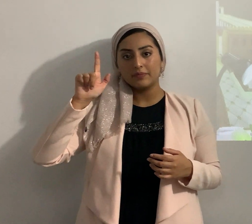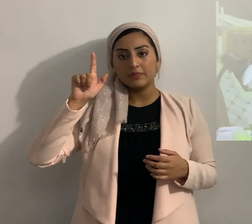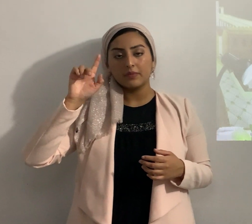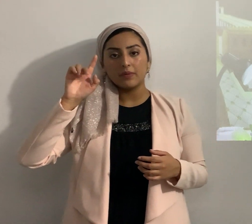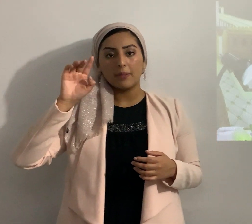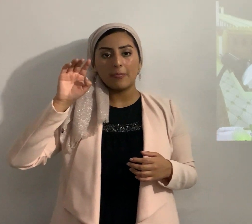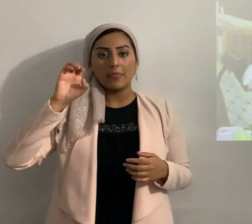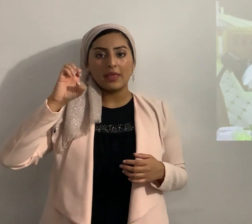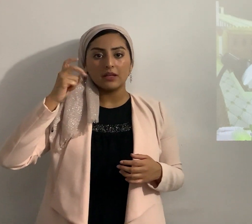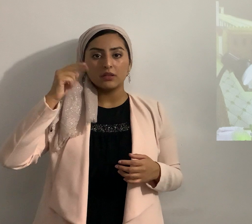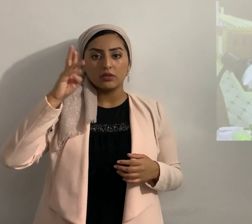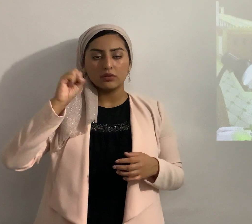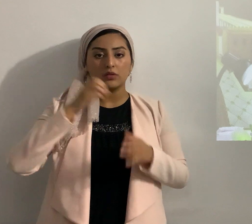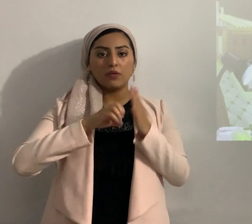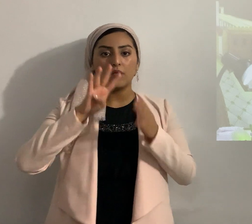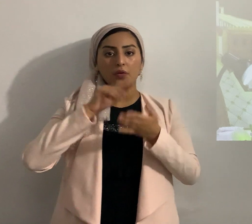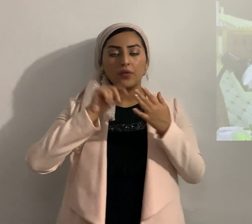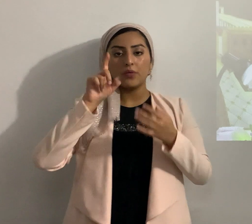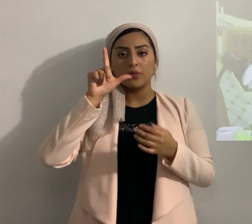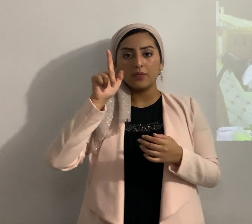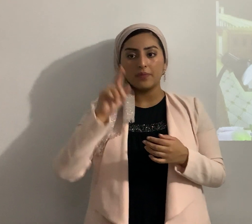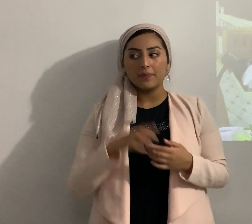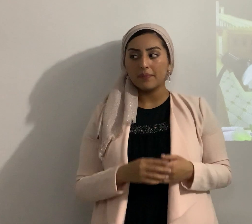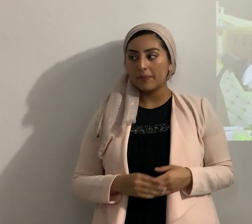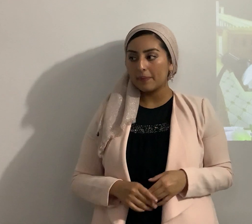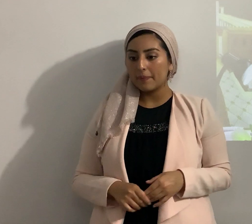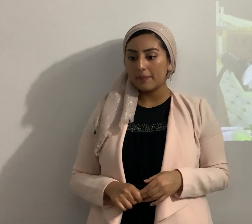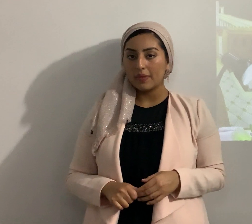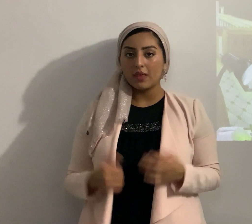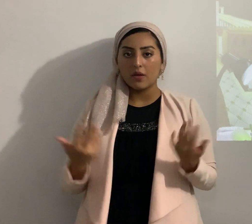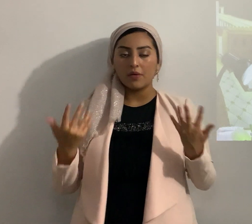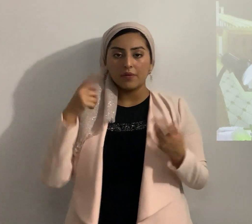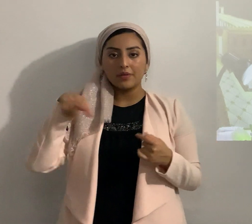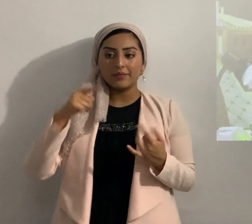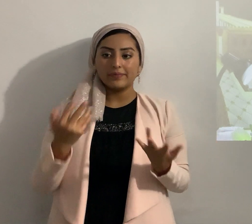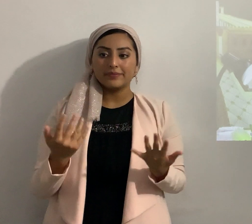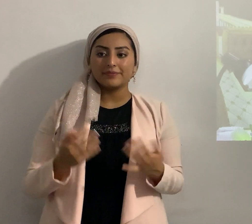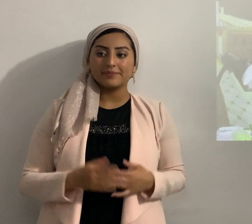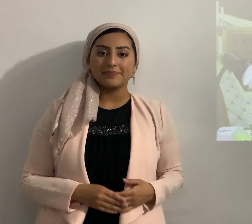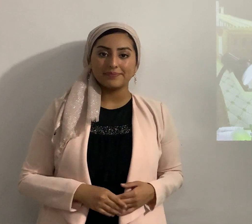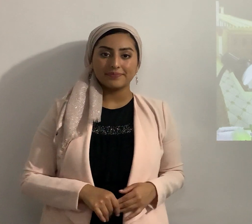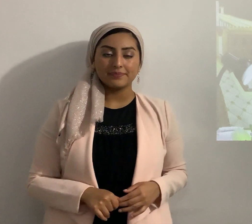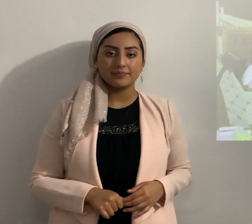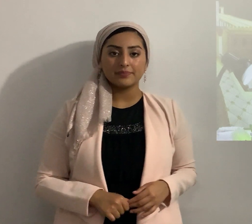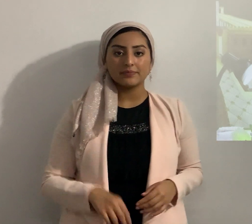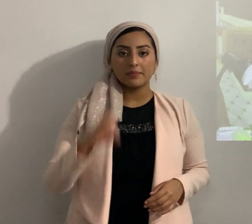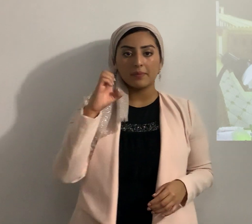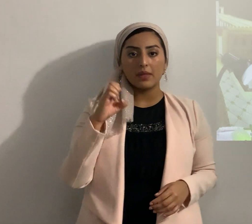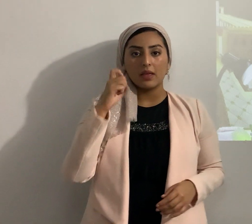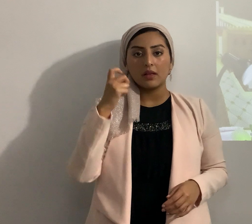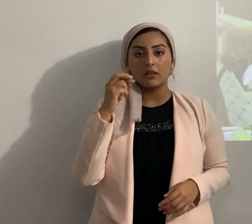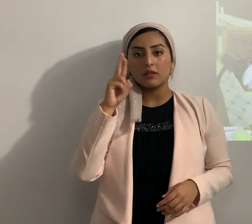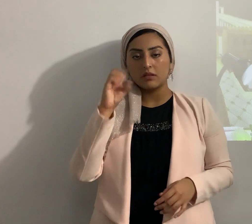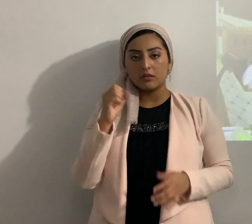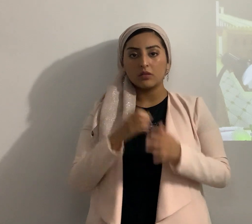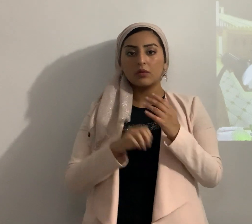búsquenlo y yo los espero unos segunditos Éxodo 4.21 ya lo tienen